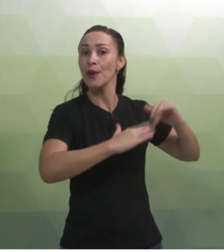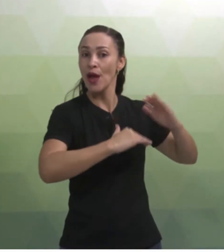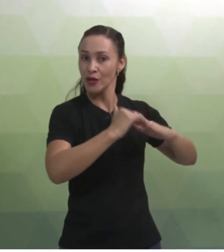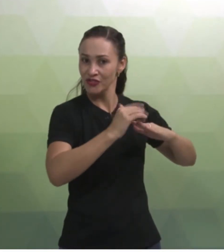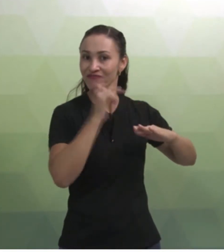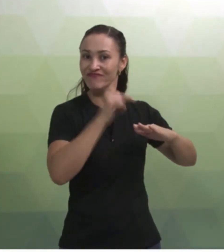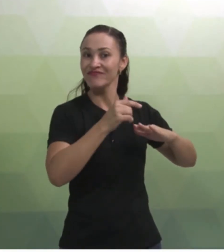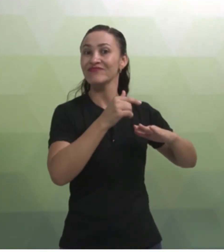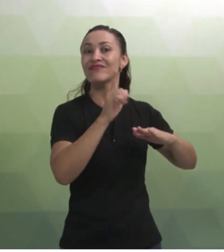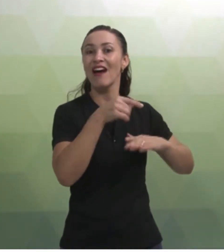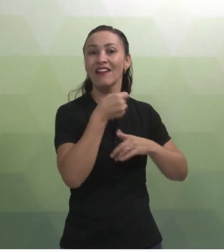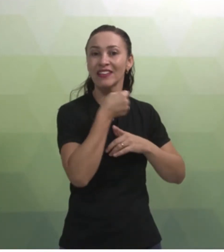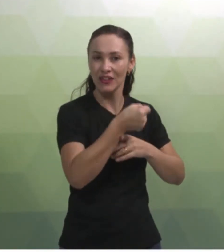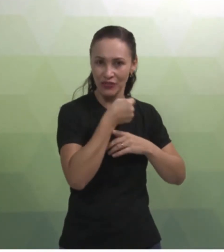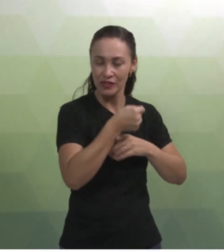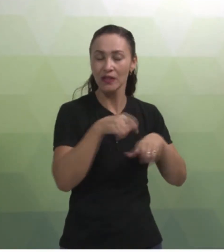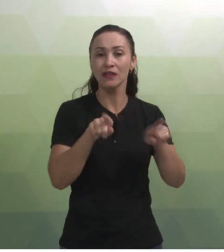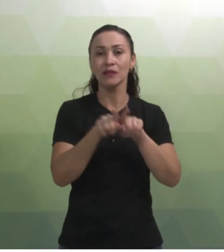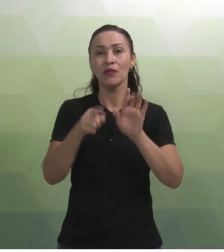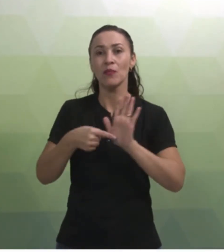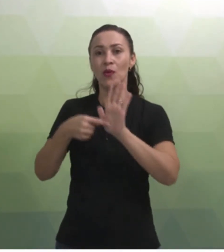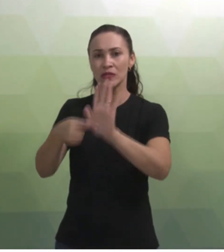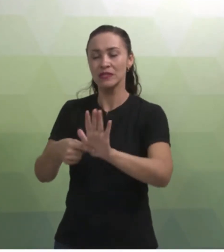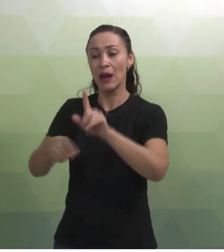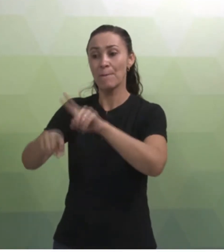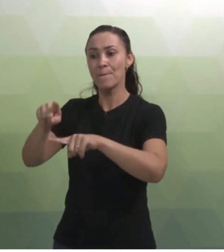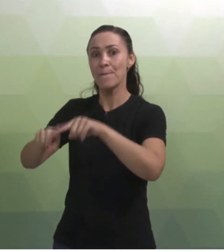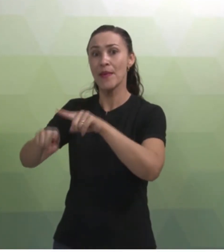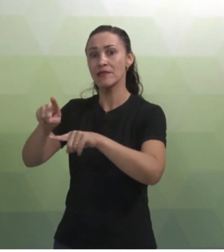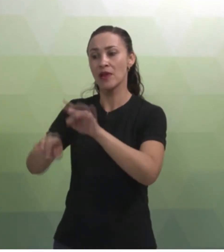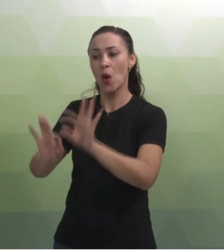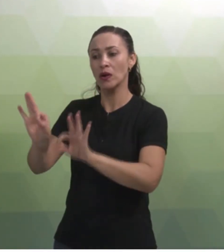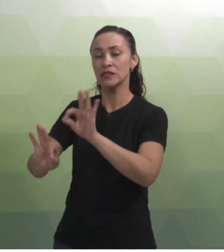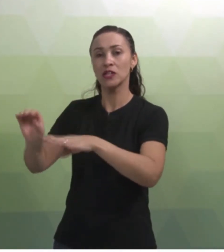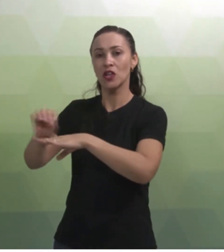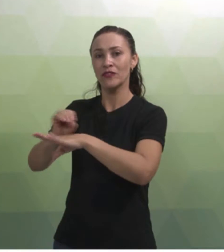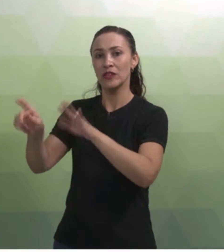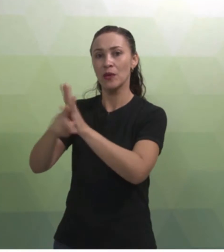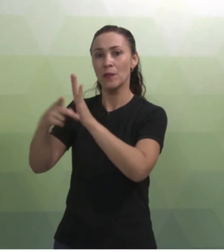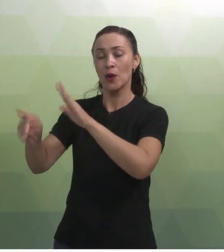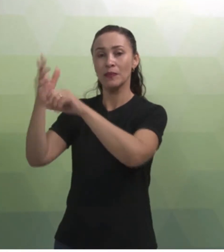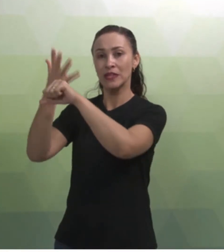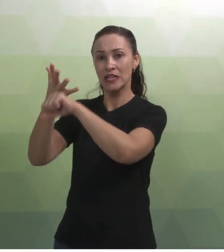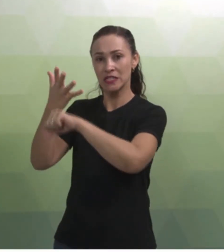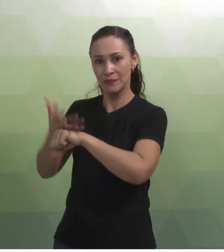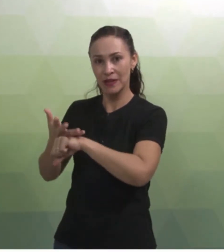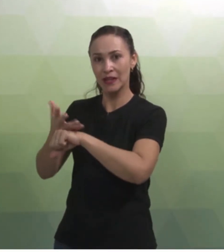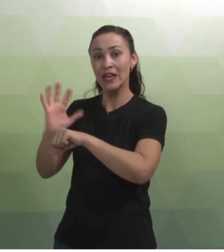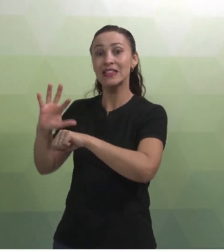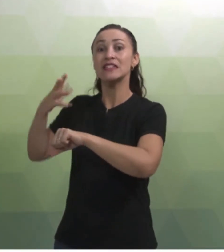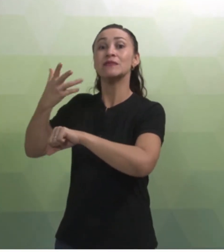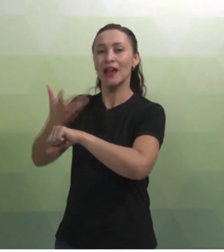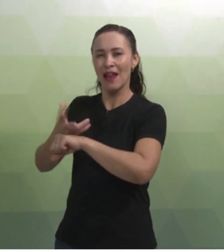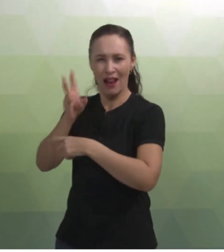seja, da entrevista. E farão a exposição dos materiais construídos na oficina das disciplinas interdisciplinares.